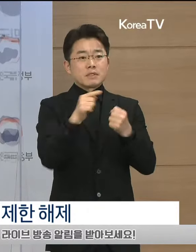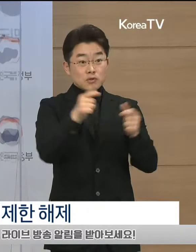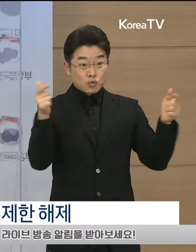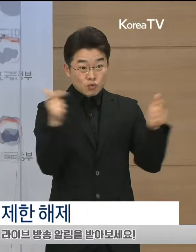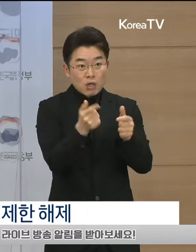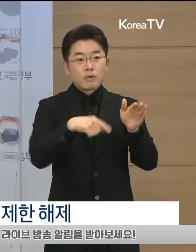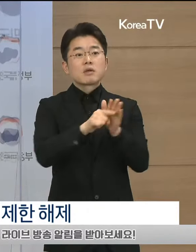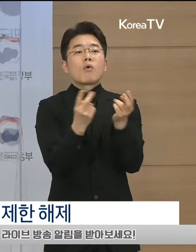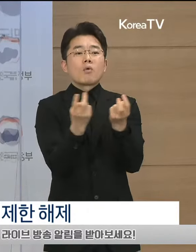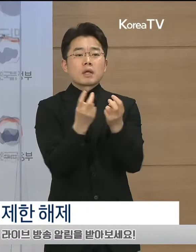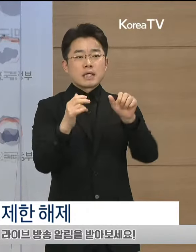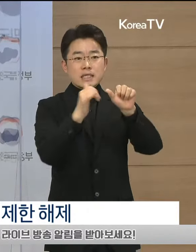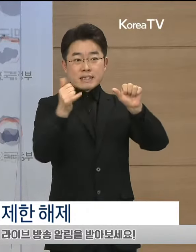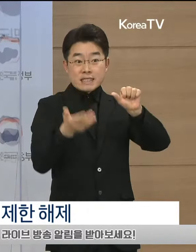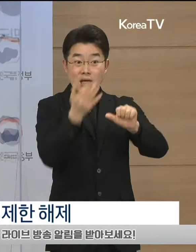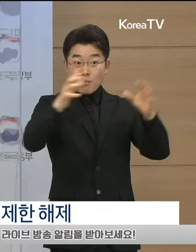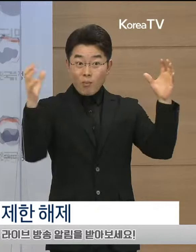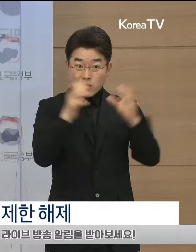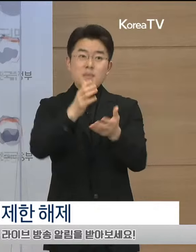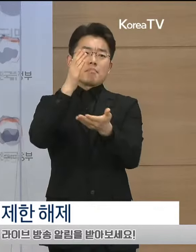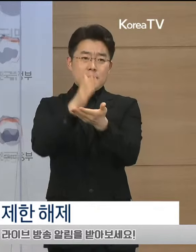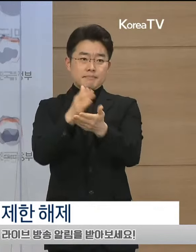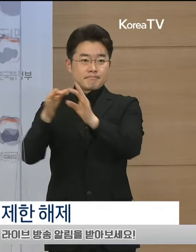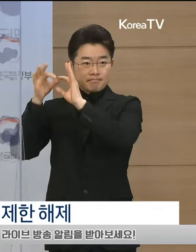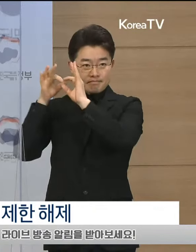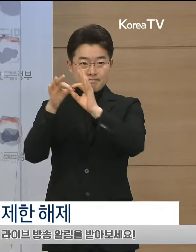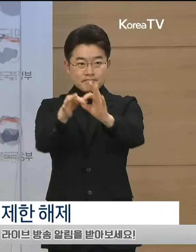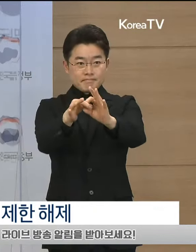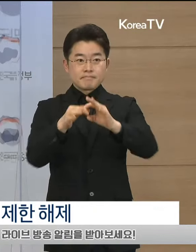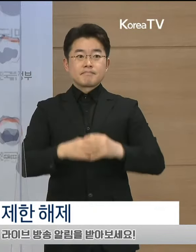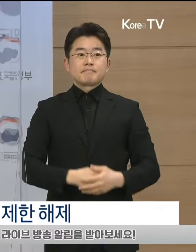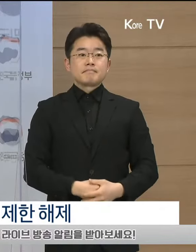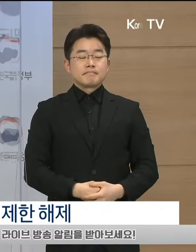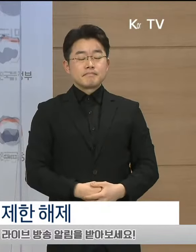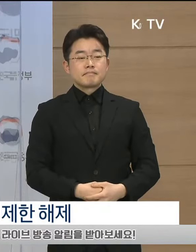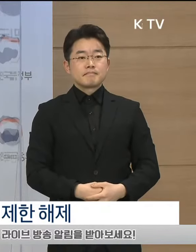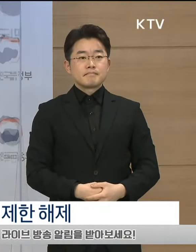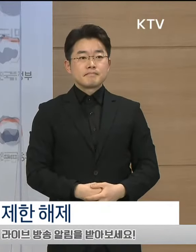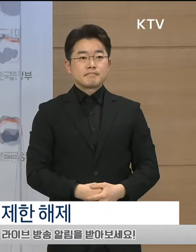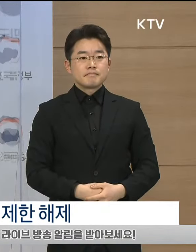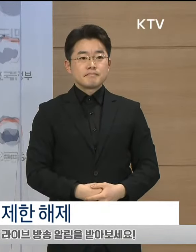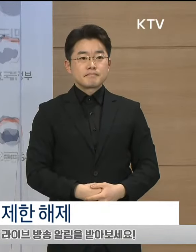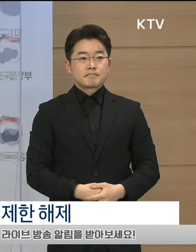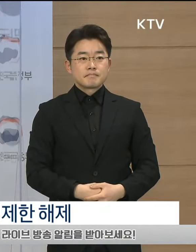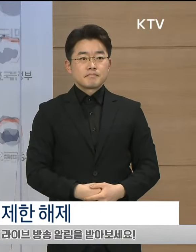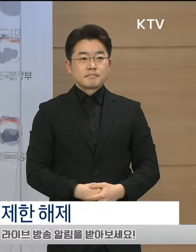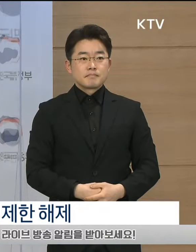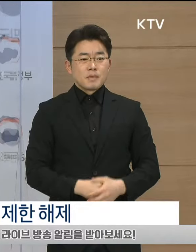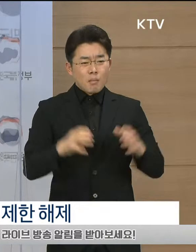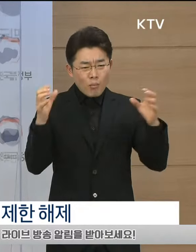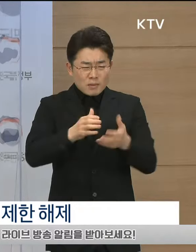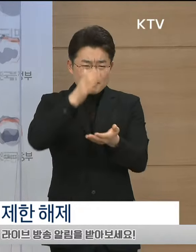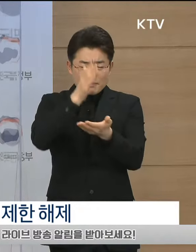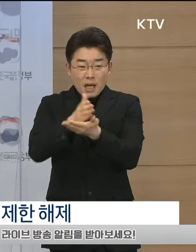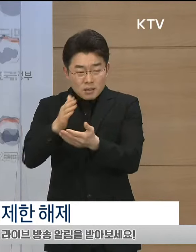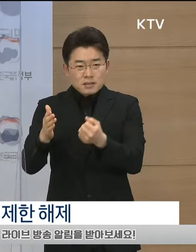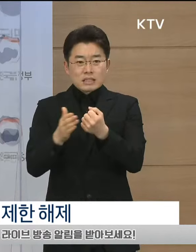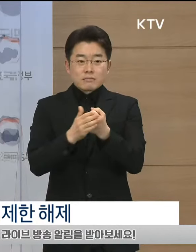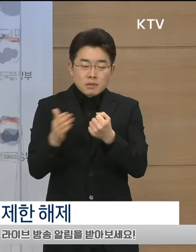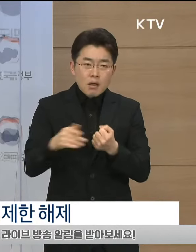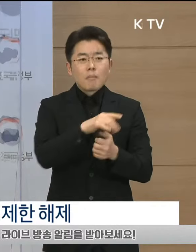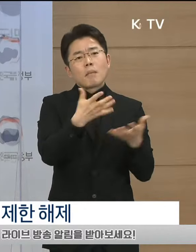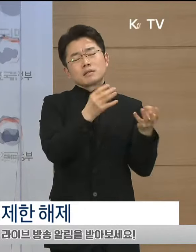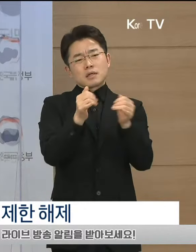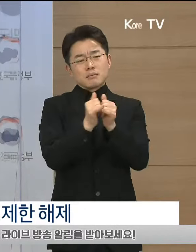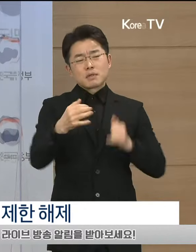위하여 5인 이상 사적 모임 금지 조치도 유지됩니다. 다만 장기간의 모임 금지에 따른 피로감과